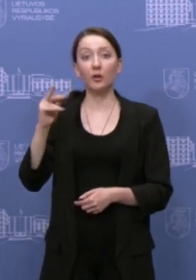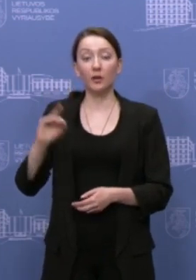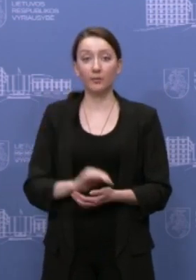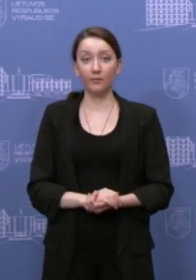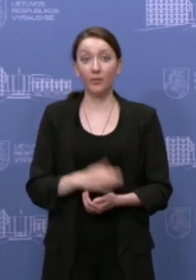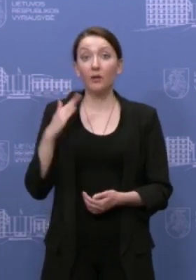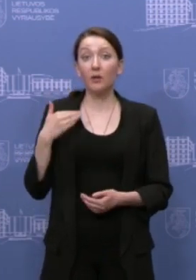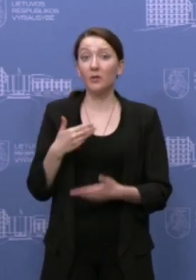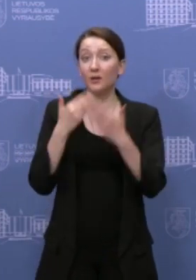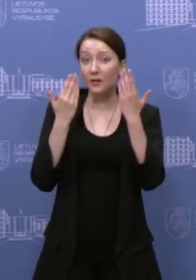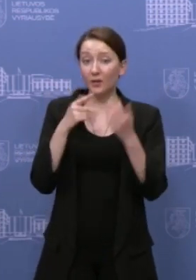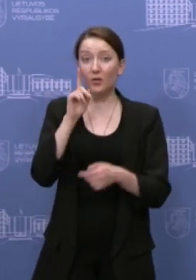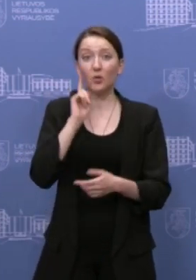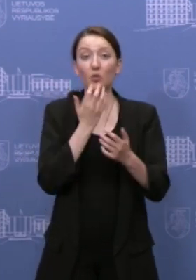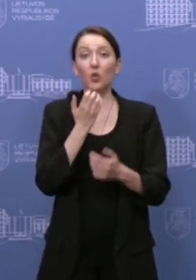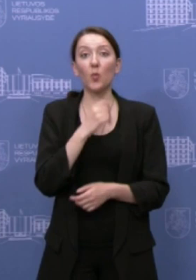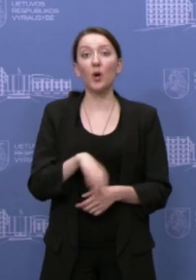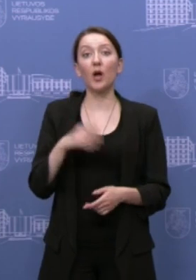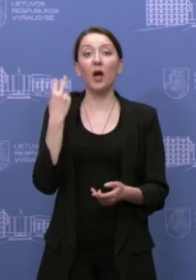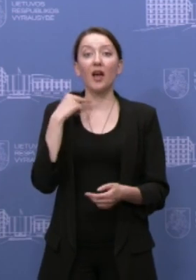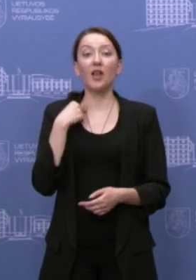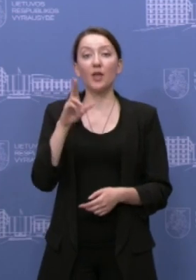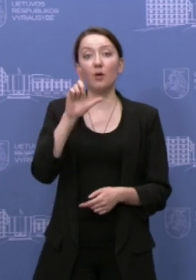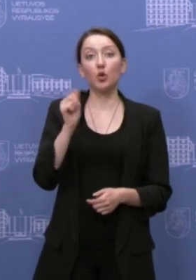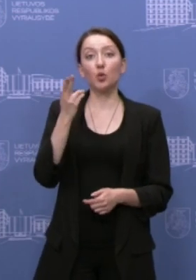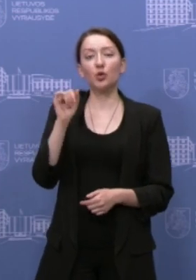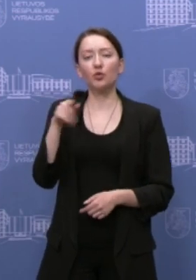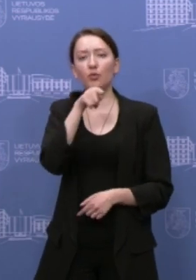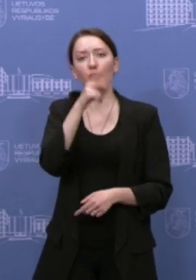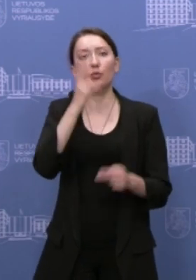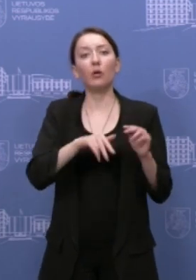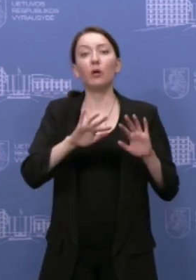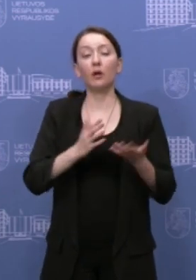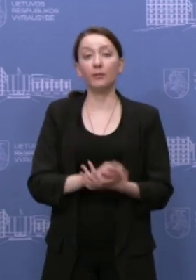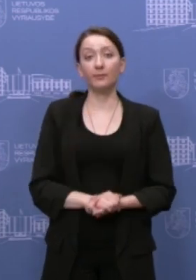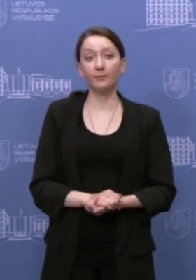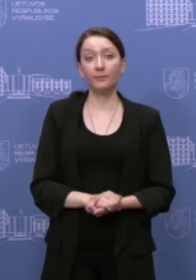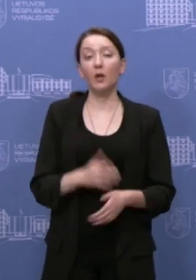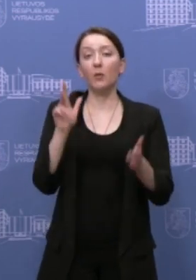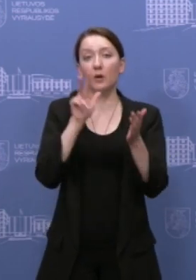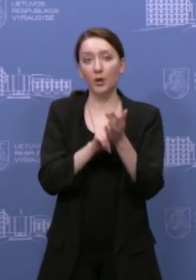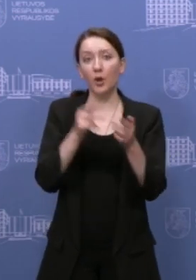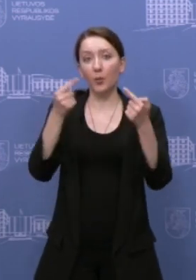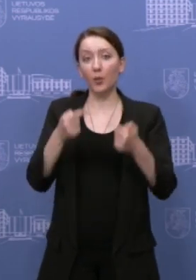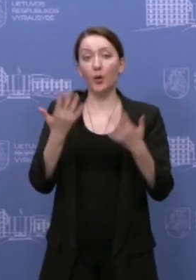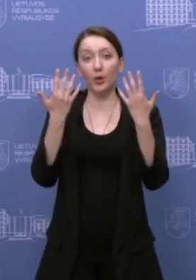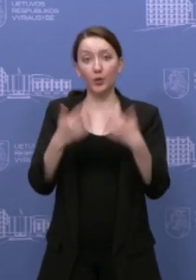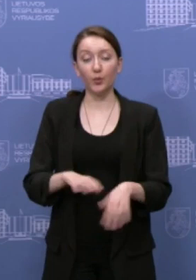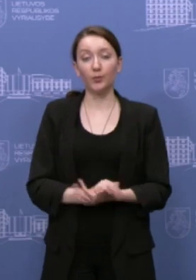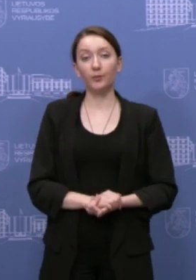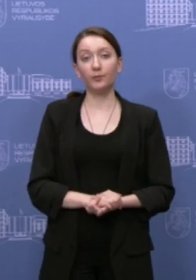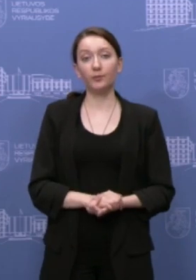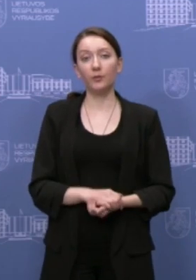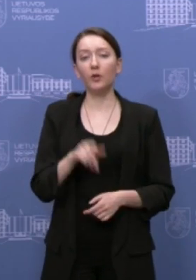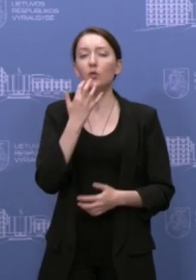Labadena, domina lūkiškių kaliai įmolykimas, ką nuspendėte? Tai yra priimtas protokolinį sprendimą, su kuriuo